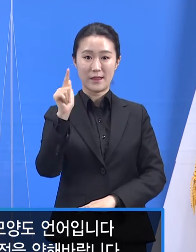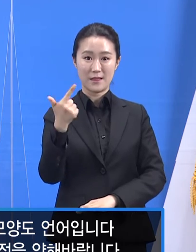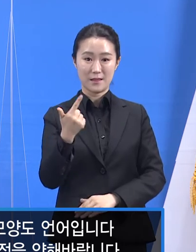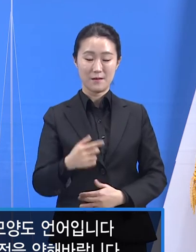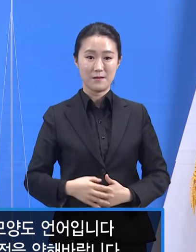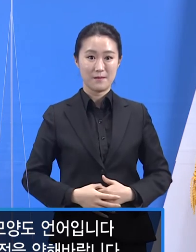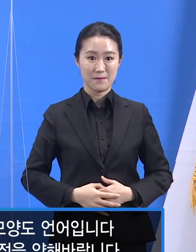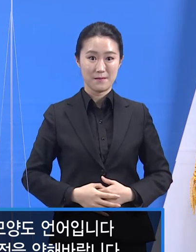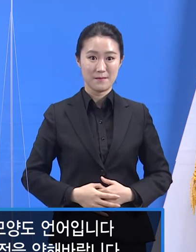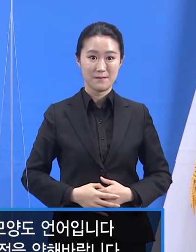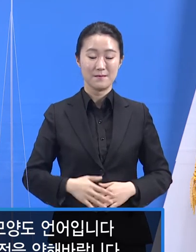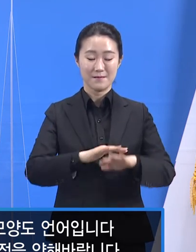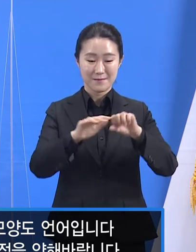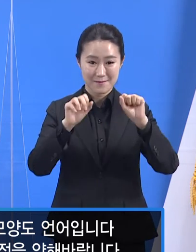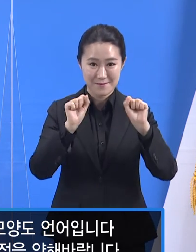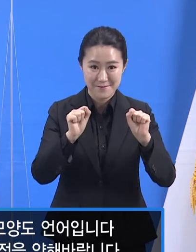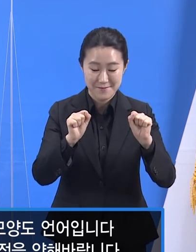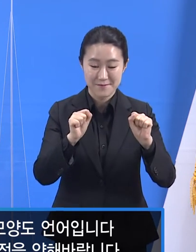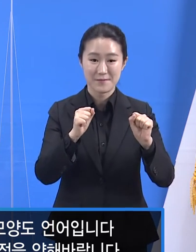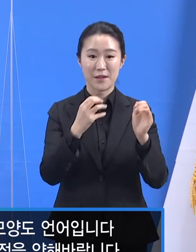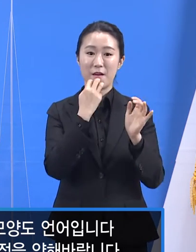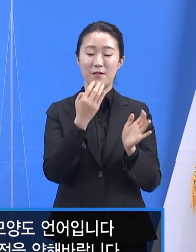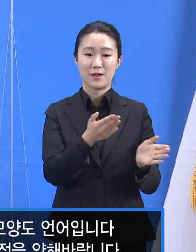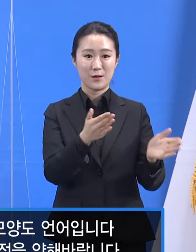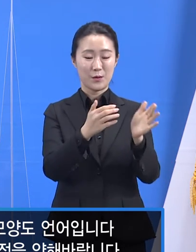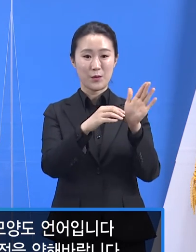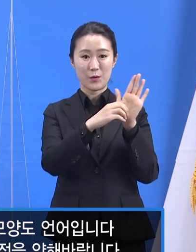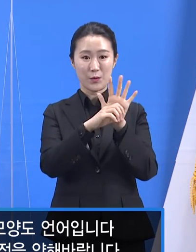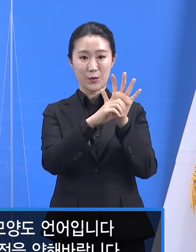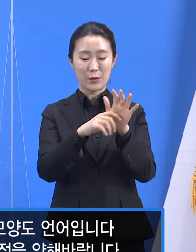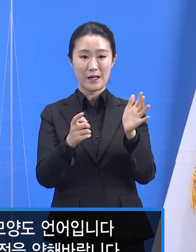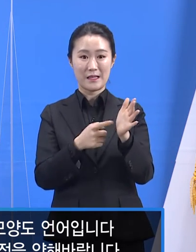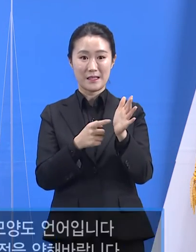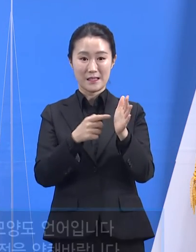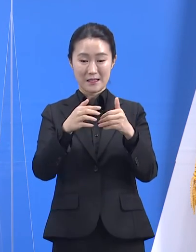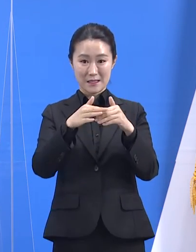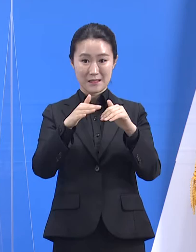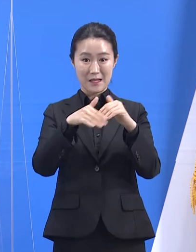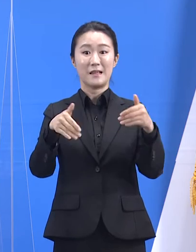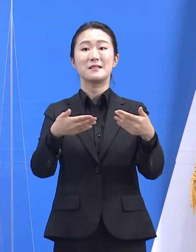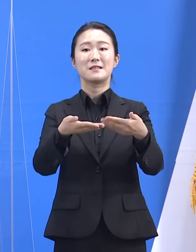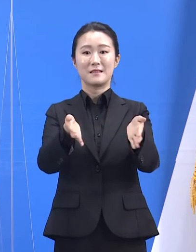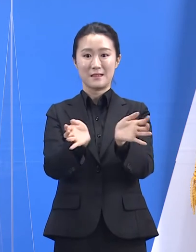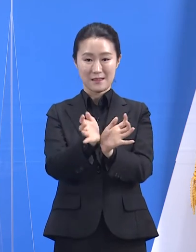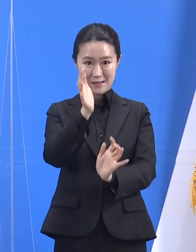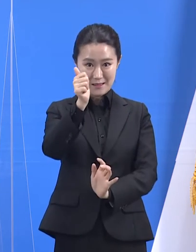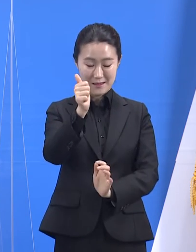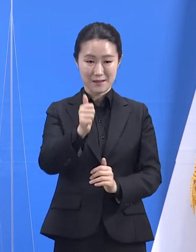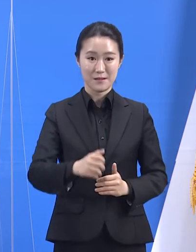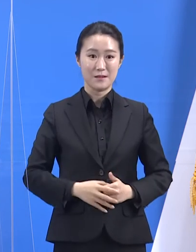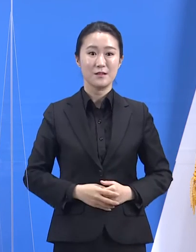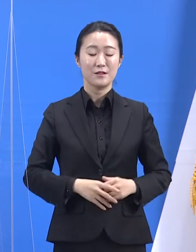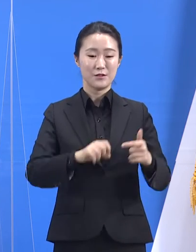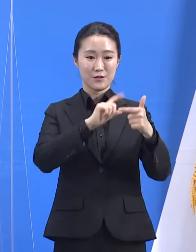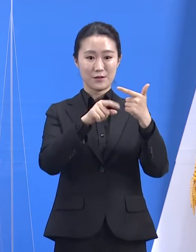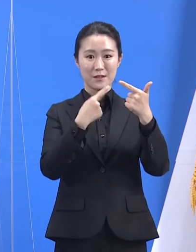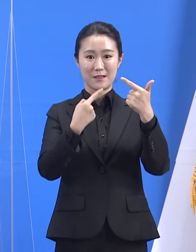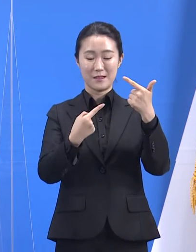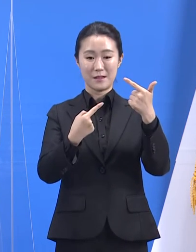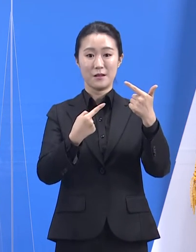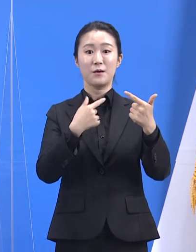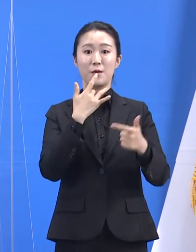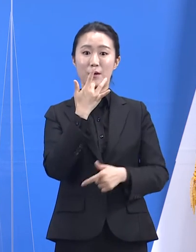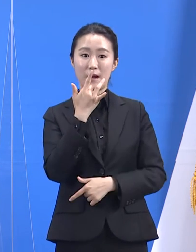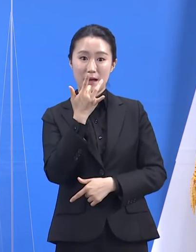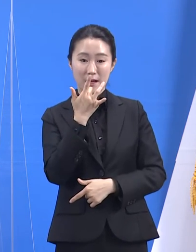안녕하십니까 경기도 코로나19 긴급대응단의 임승관입니다. 6월 1일 화요일 경기도 코로나19 대응